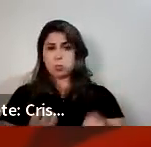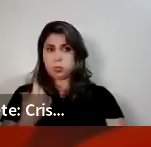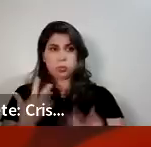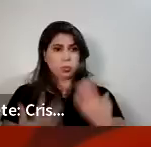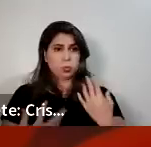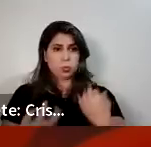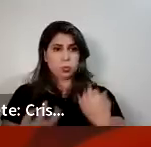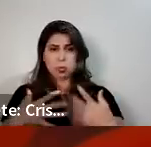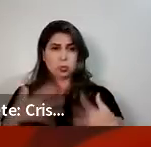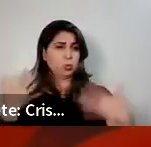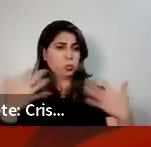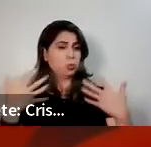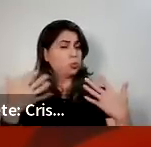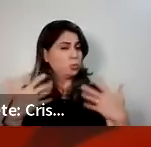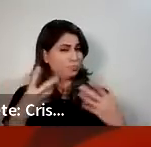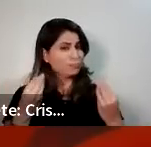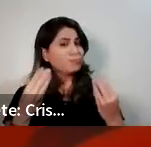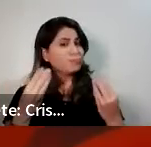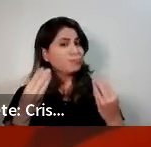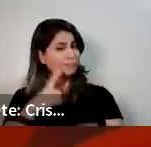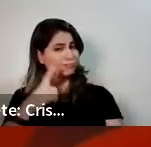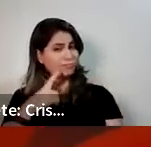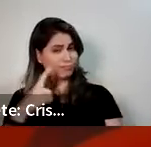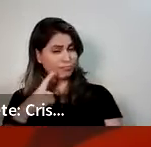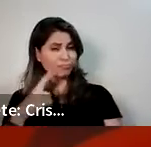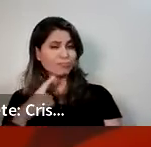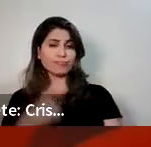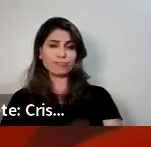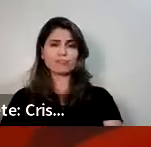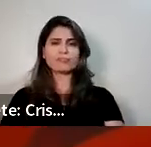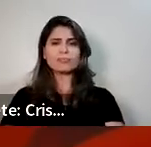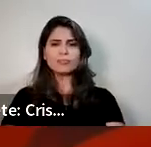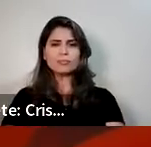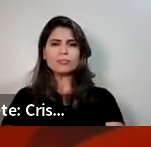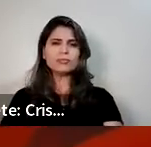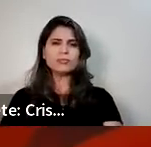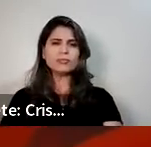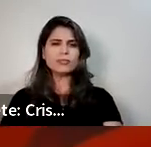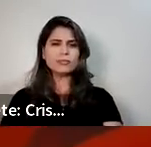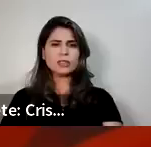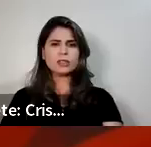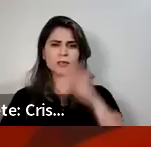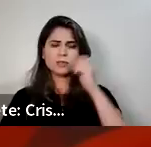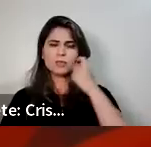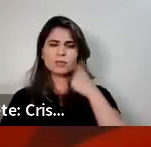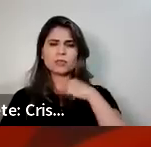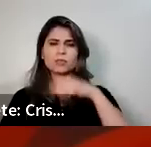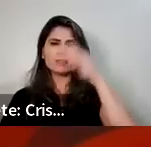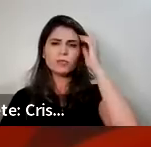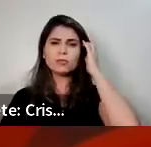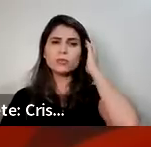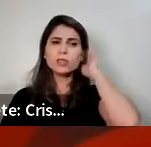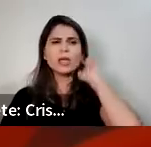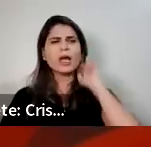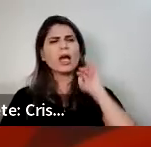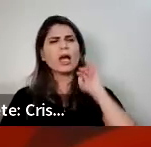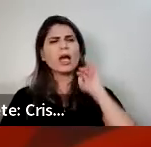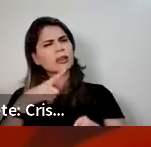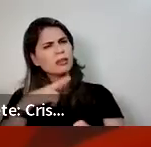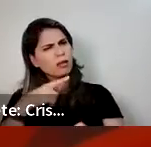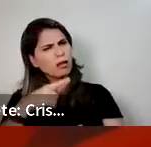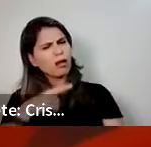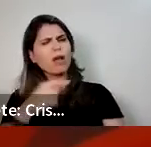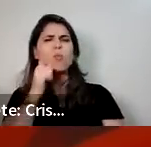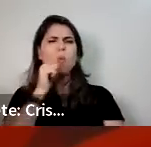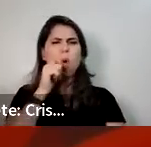abruptamente, durante vários anos. Muitas mulheres recorrem, né, ao uso de hormônio, uma série de coisas que